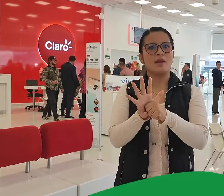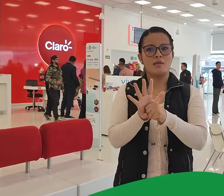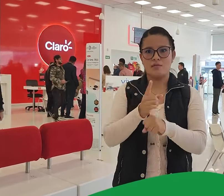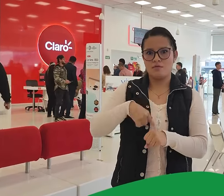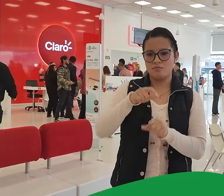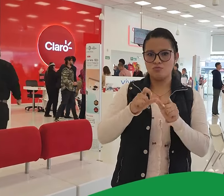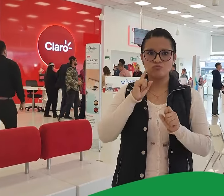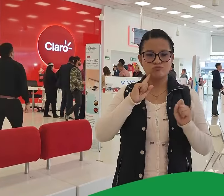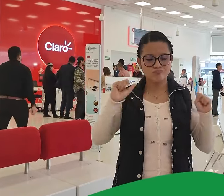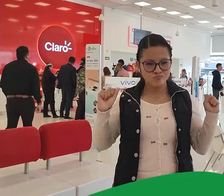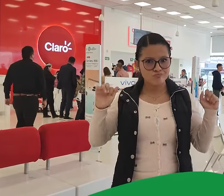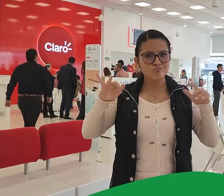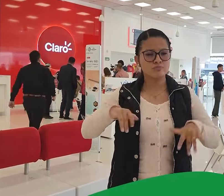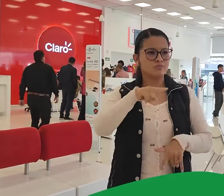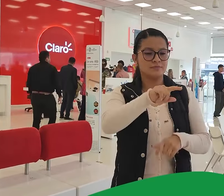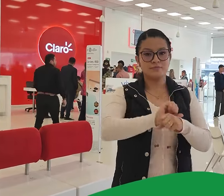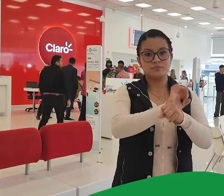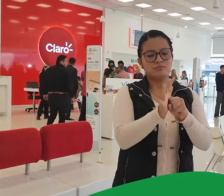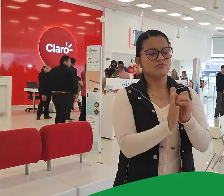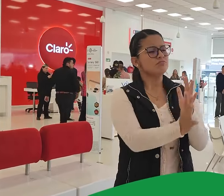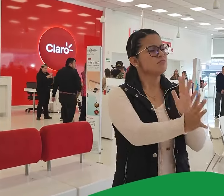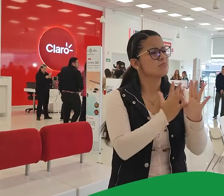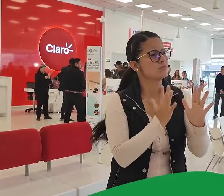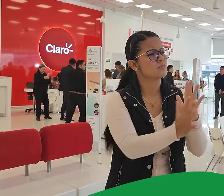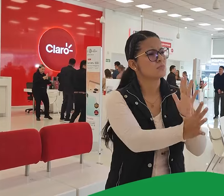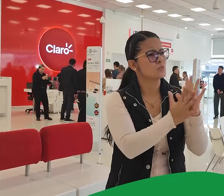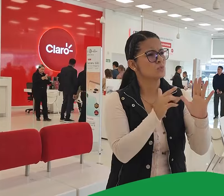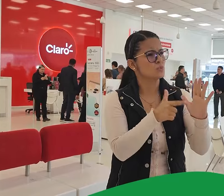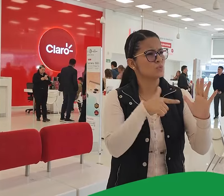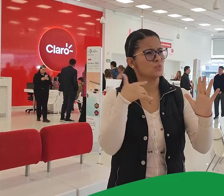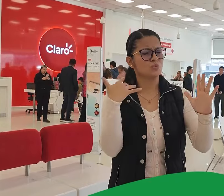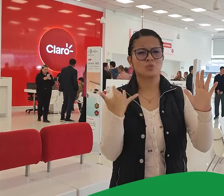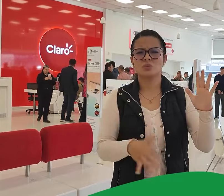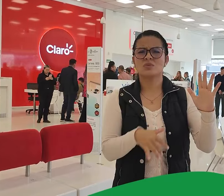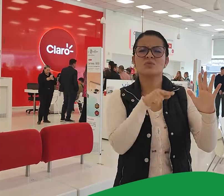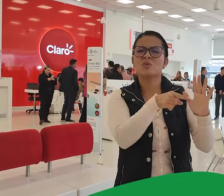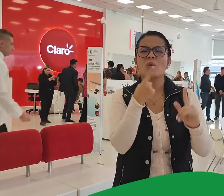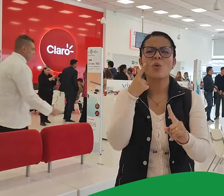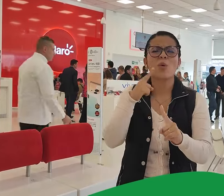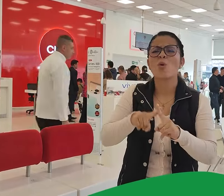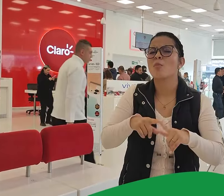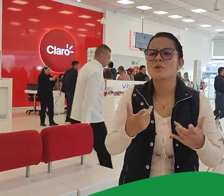Soy representante de Sord de Bogotá, hoy hemos venido en compañía de algunos sordos a Claro